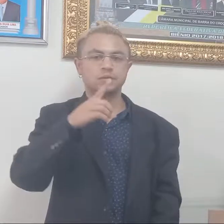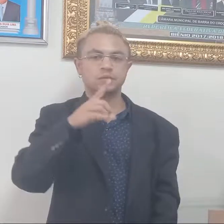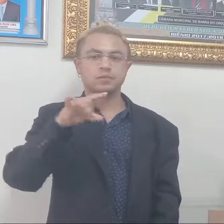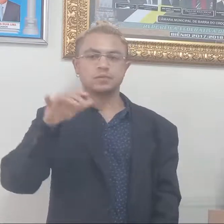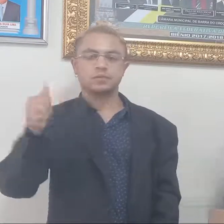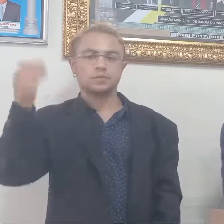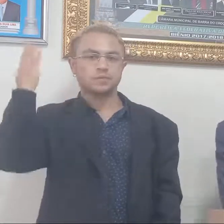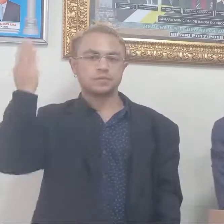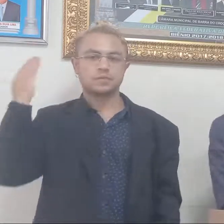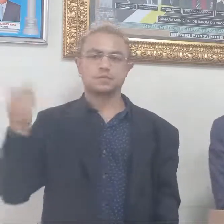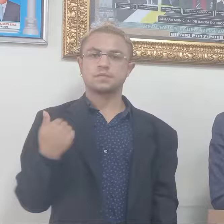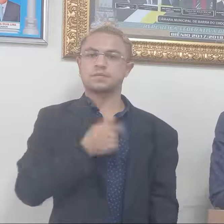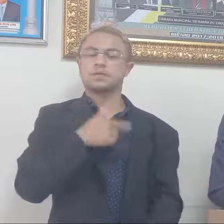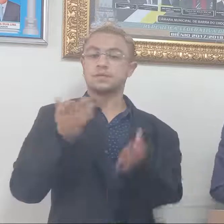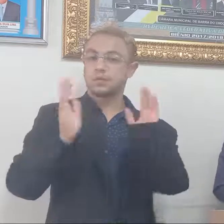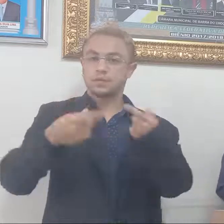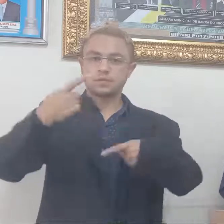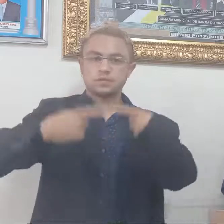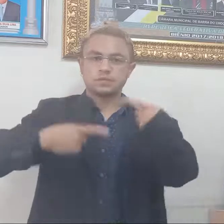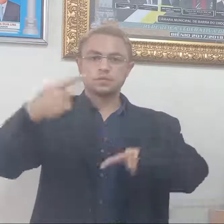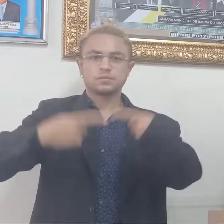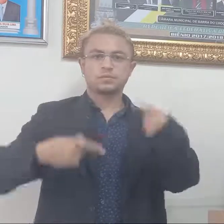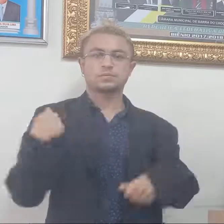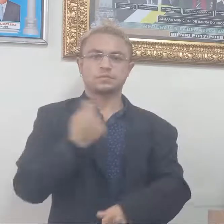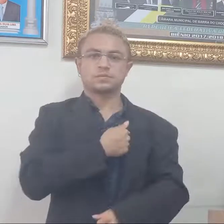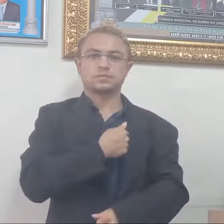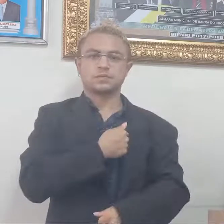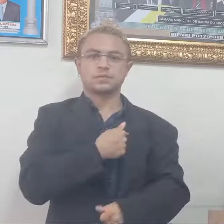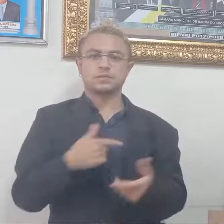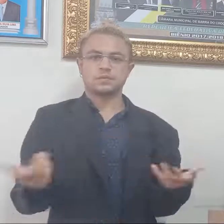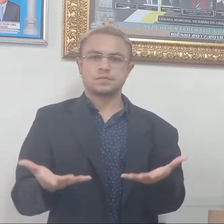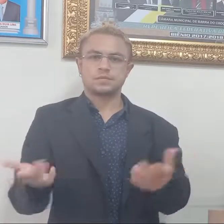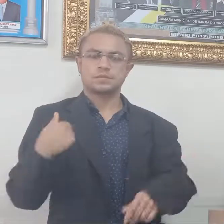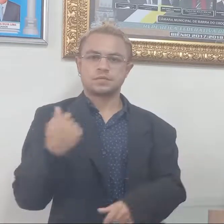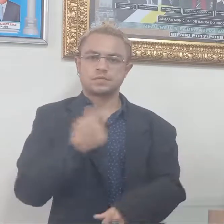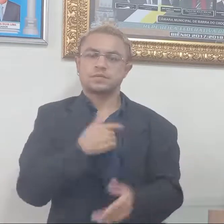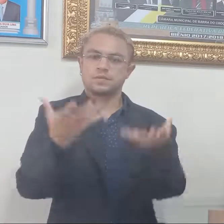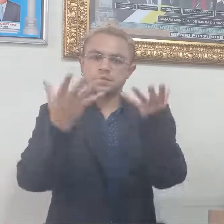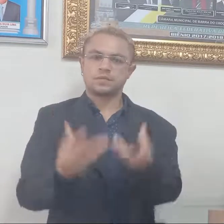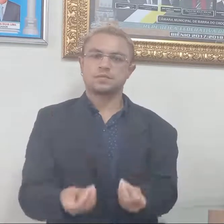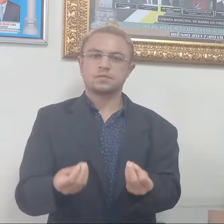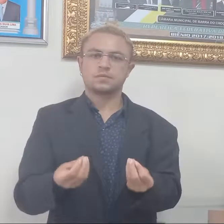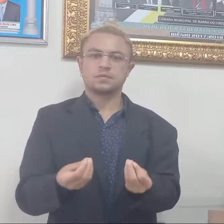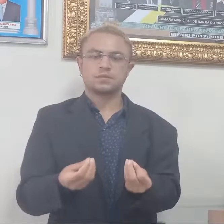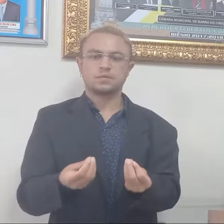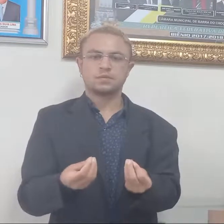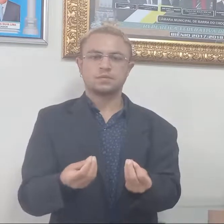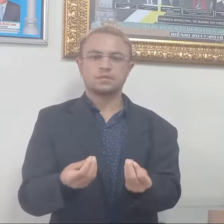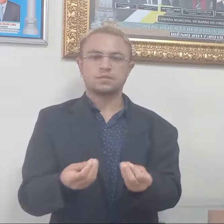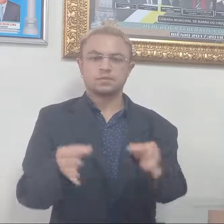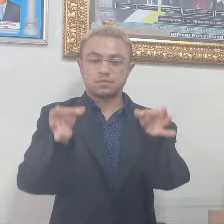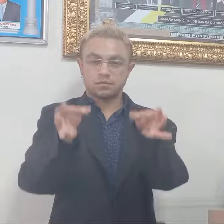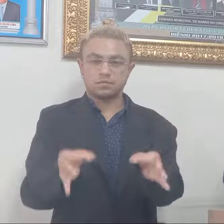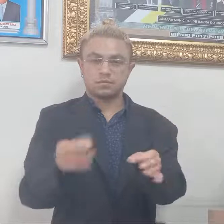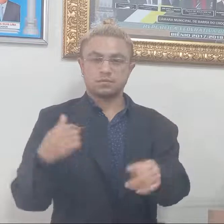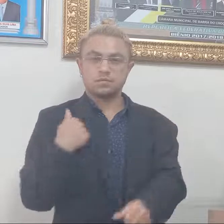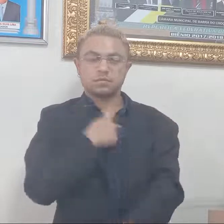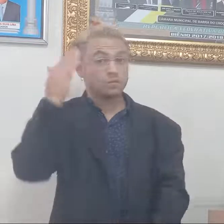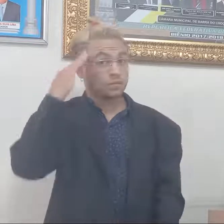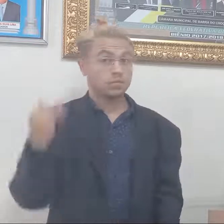Colocamos para ser discutido e vamos aprovar, com certeza, sabendo da